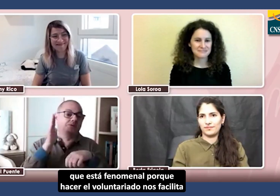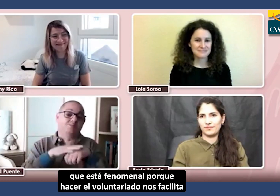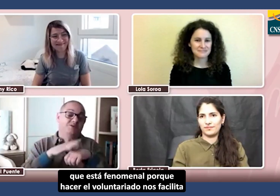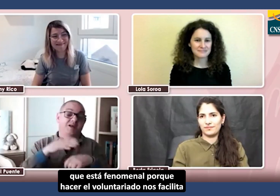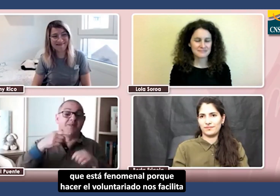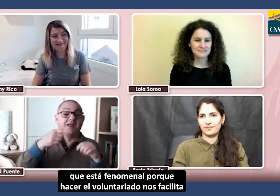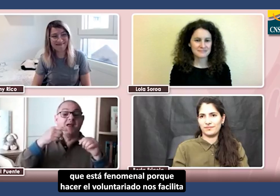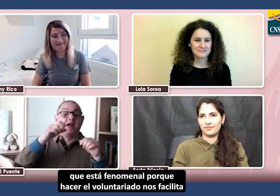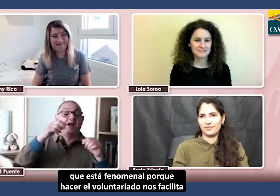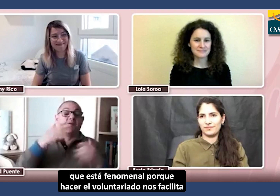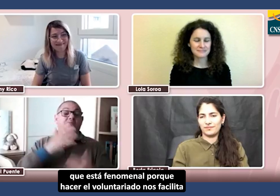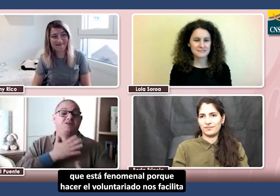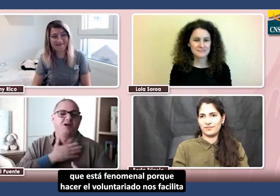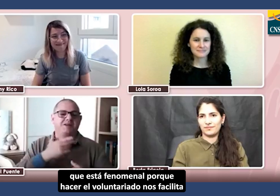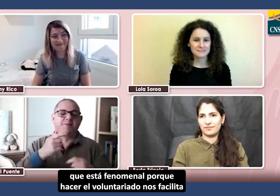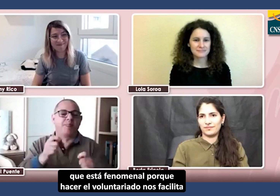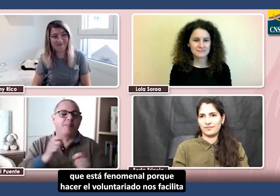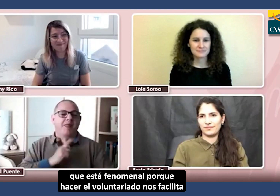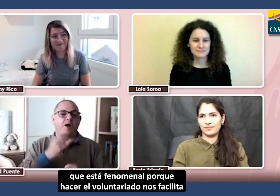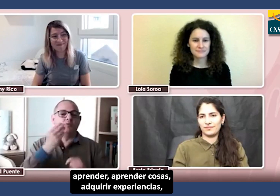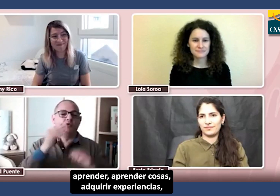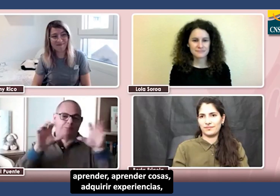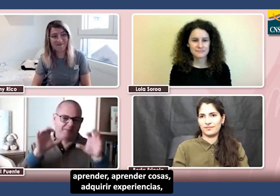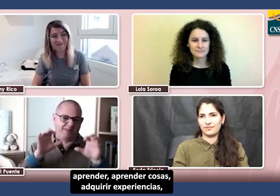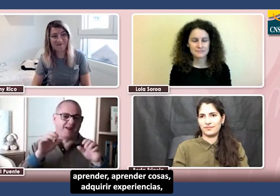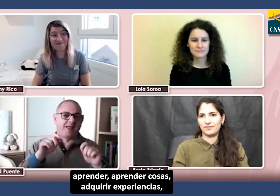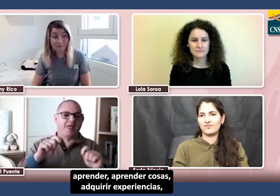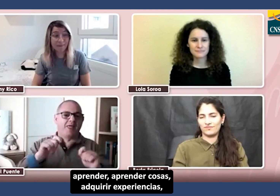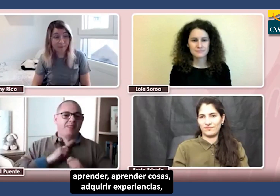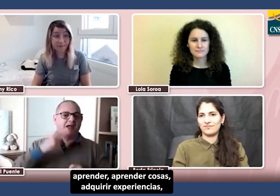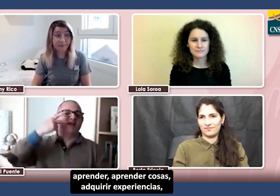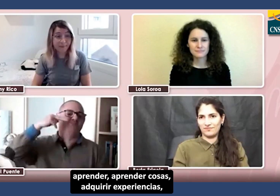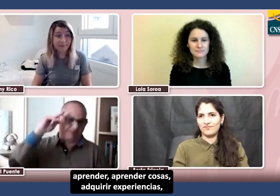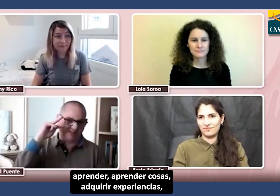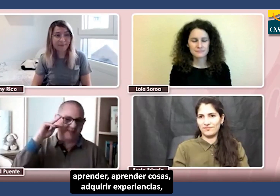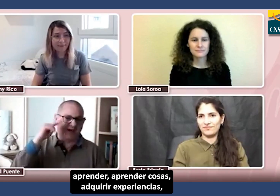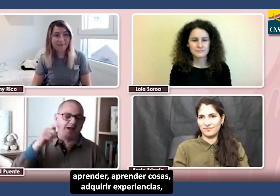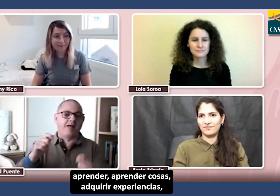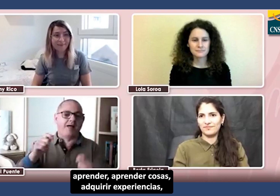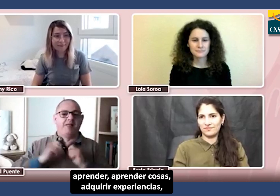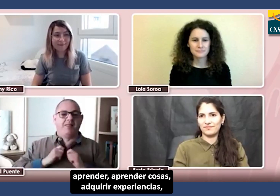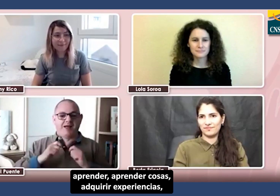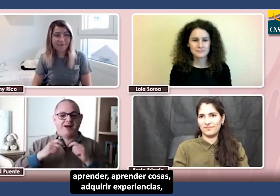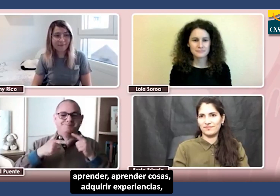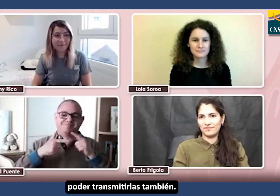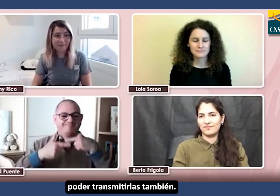fenomenal porque hacer el voluntariado nos facilita aprender